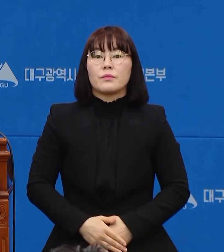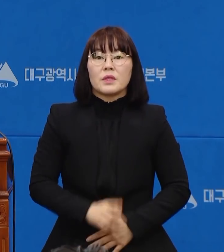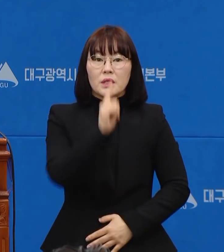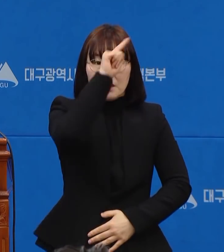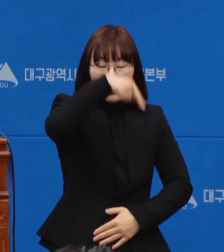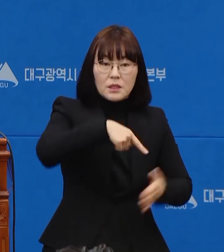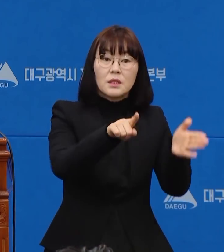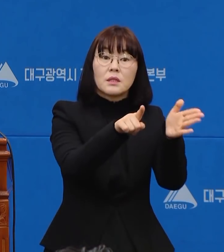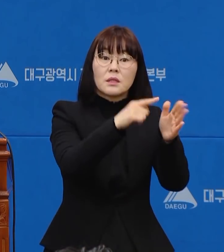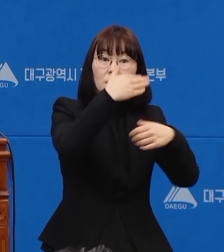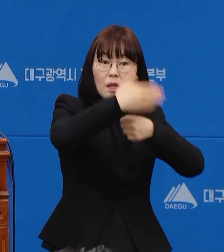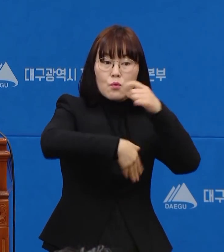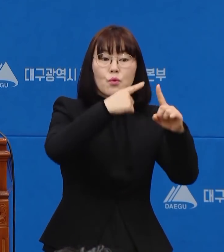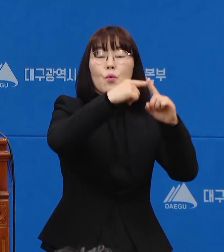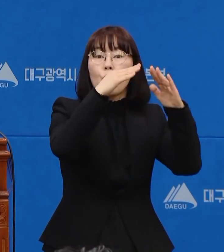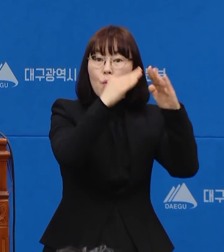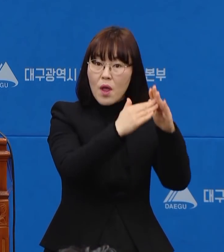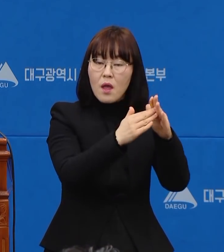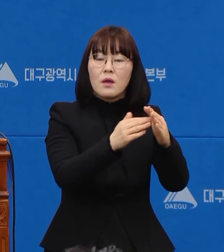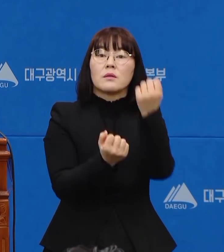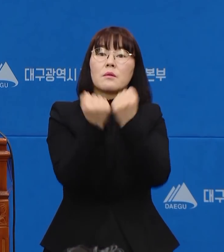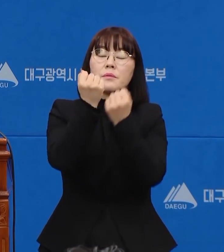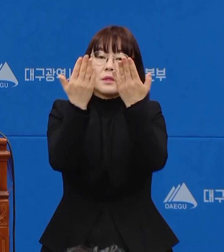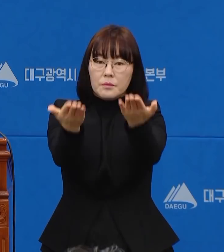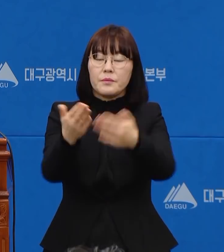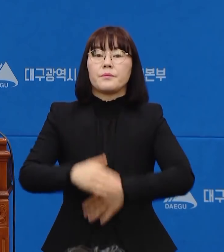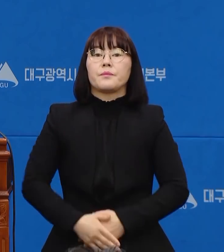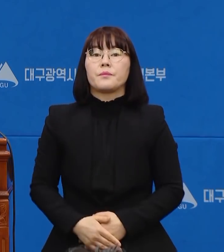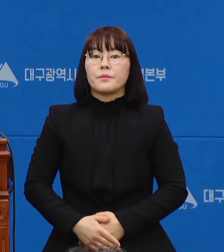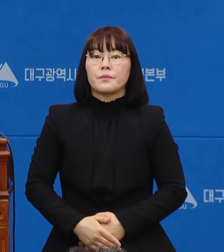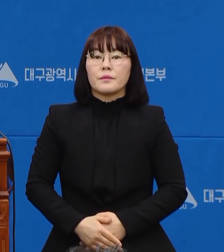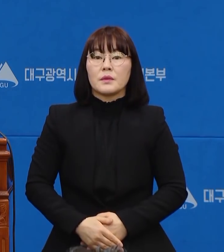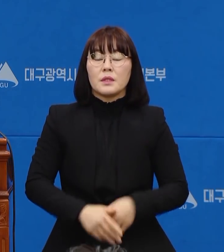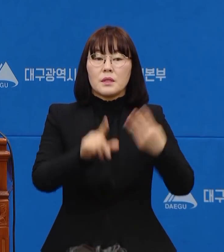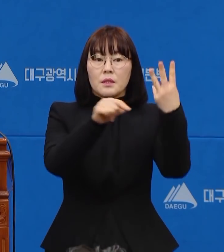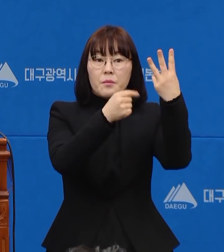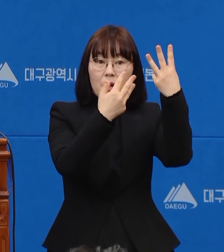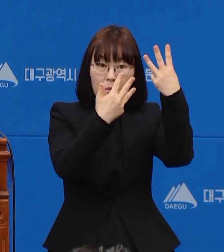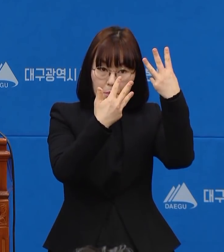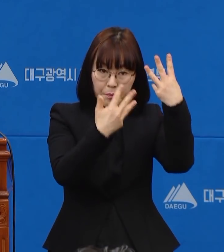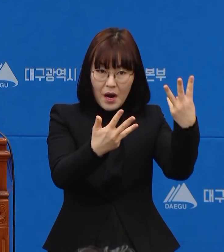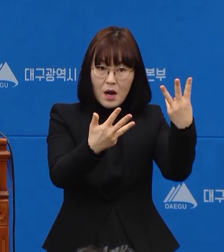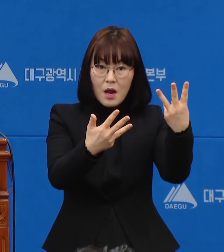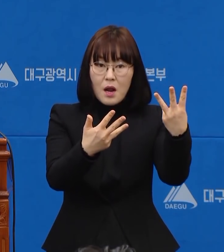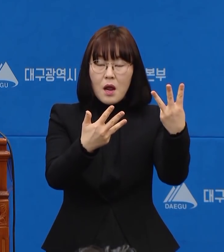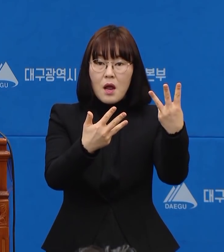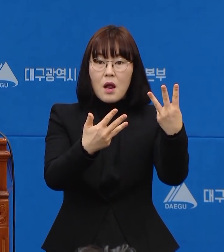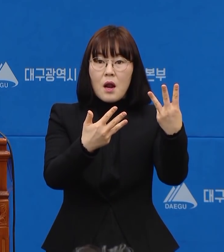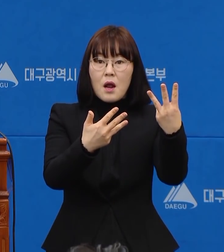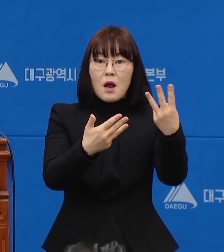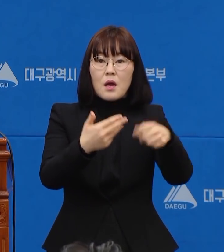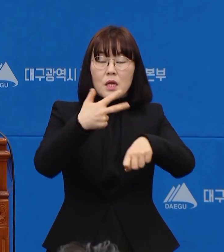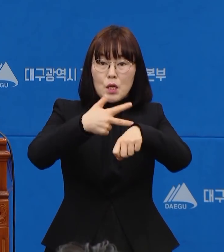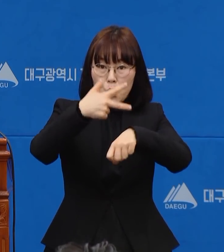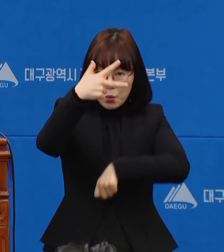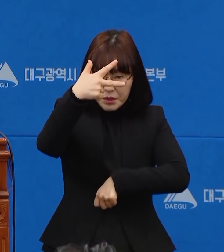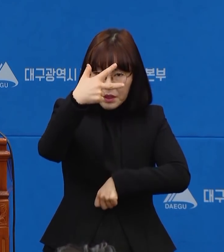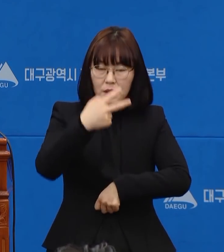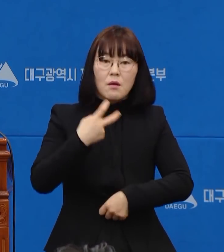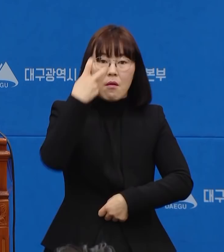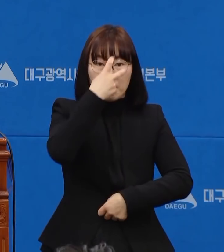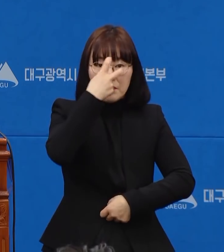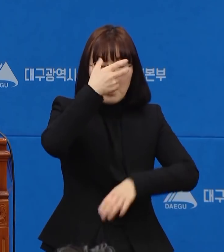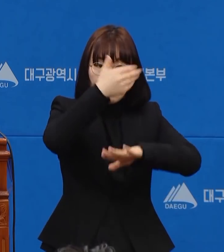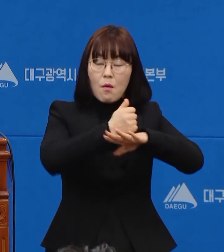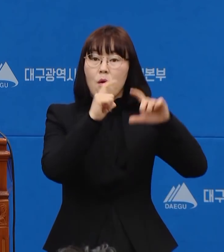신천지 대구교회와 관련된 사항을 말씀드리겠습니다. 3월 8일 07시 기준으로 검체 검사 결과가